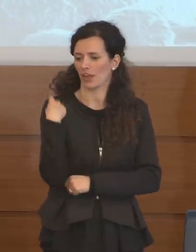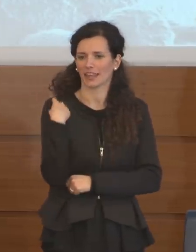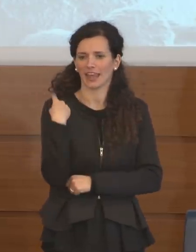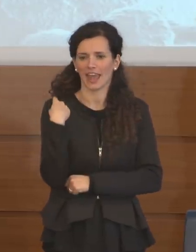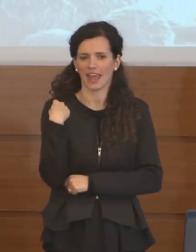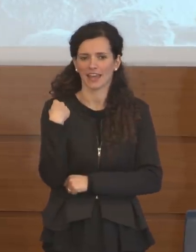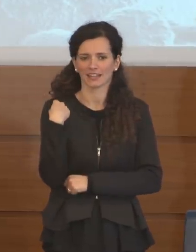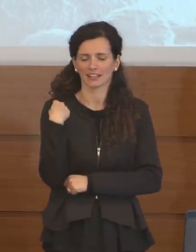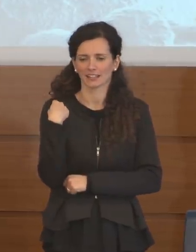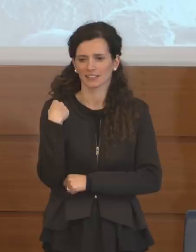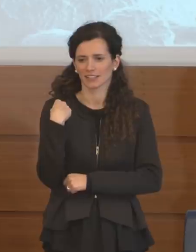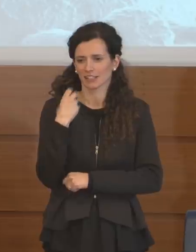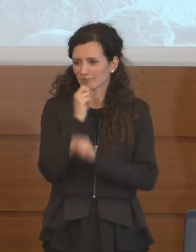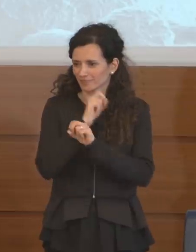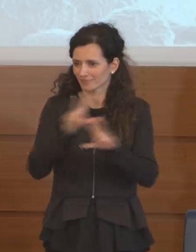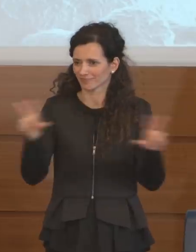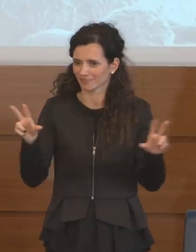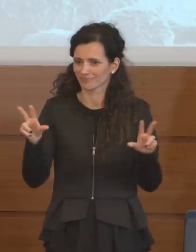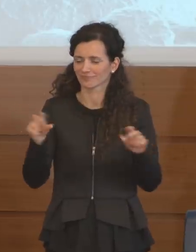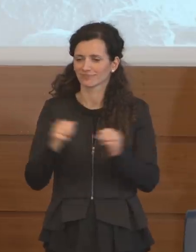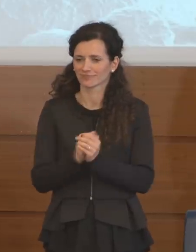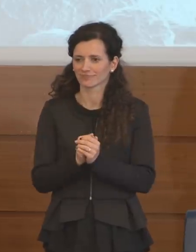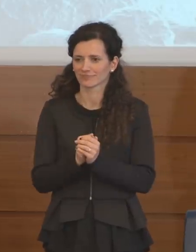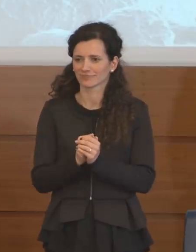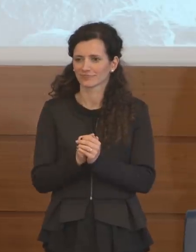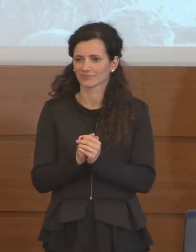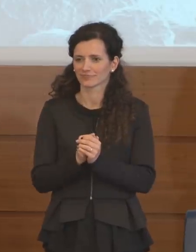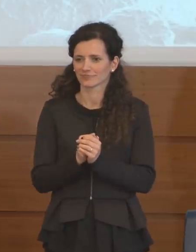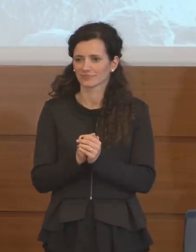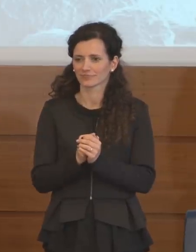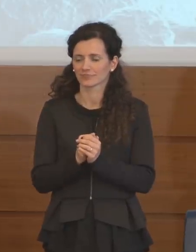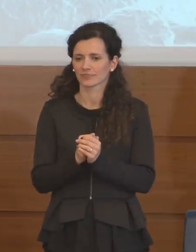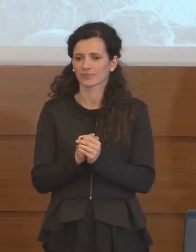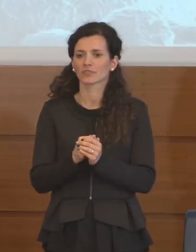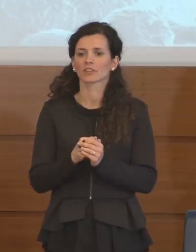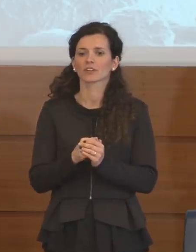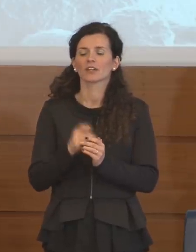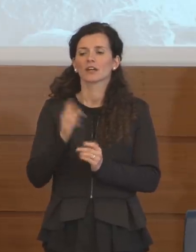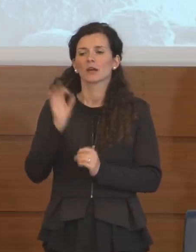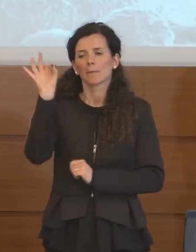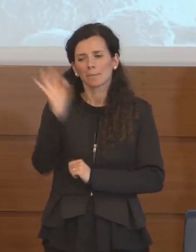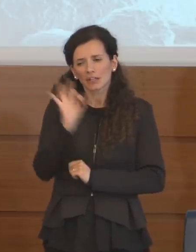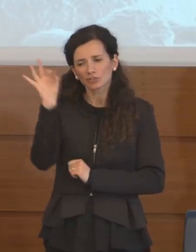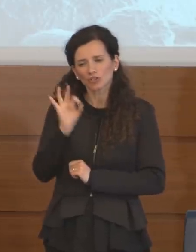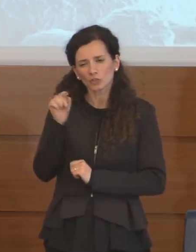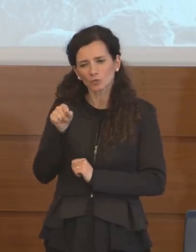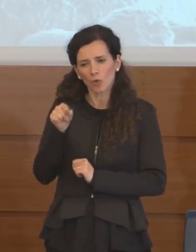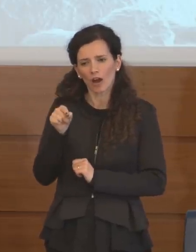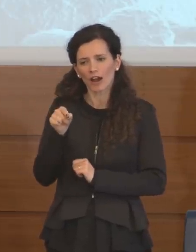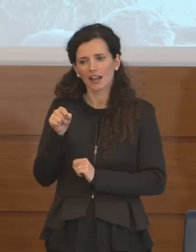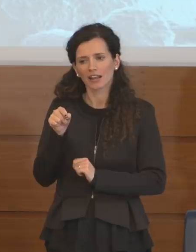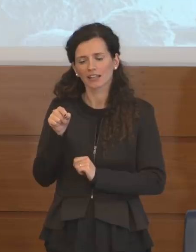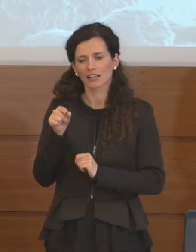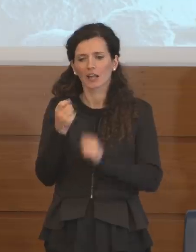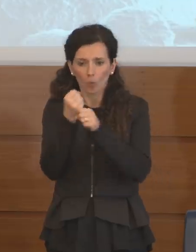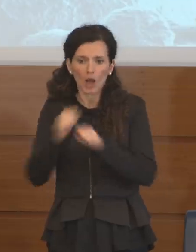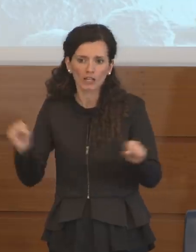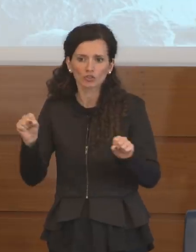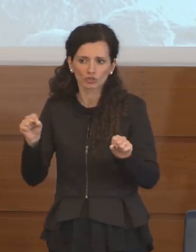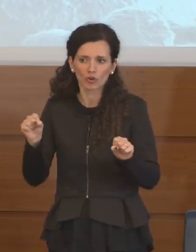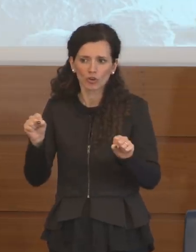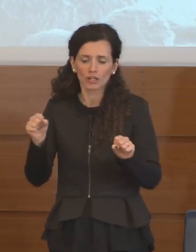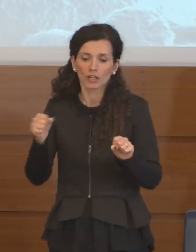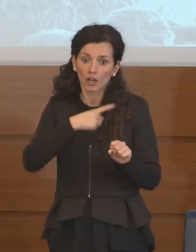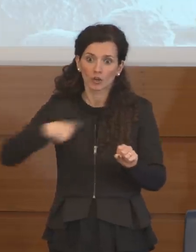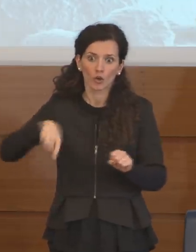in ordine al percentuale di quelle che sono le guarigioni